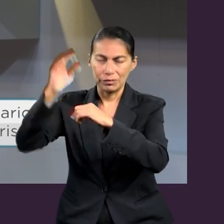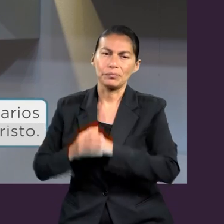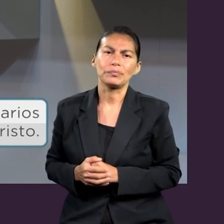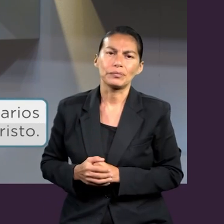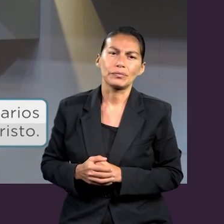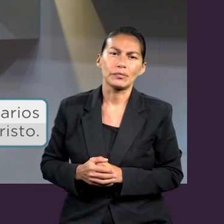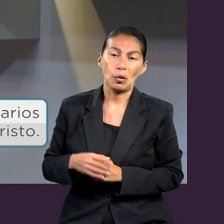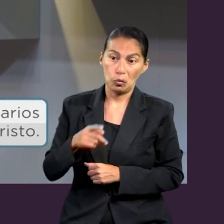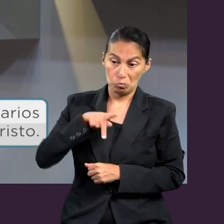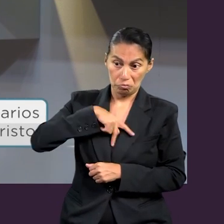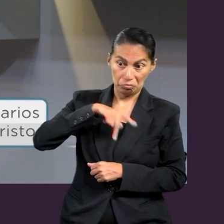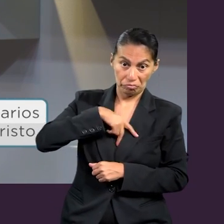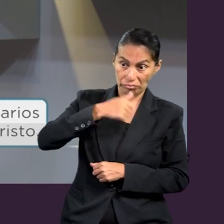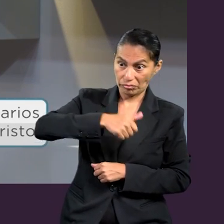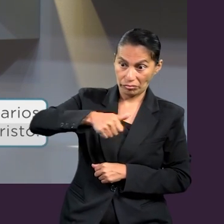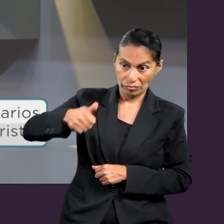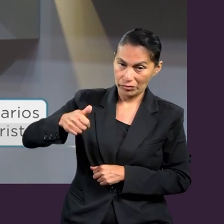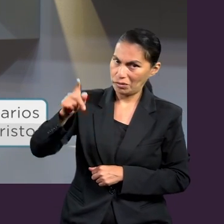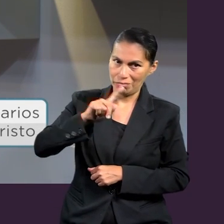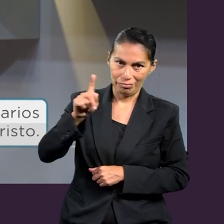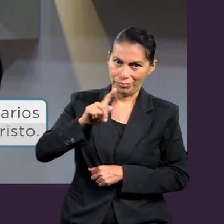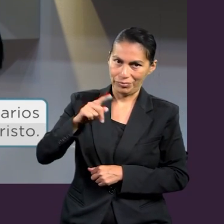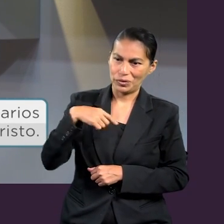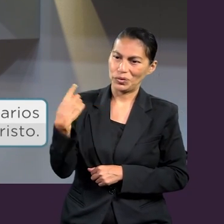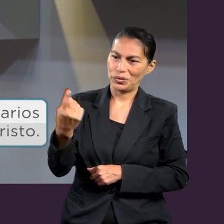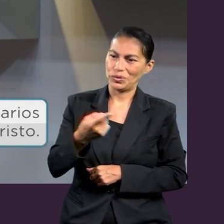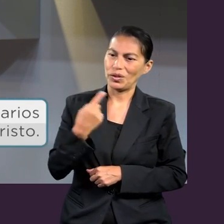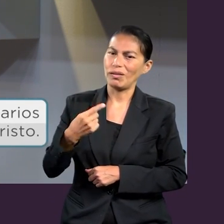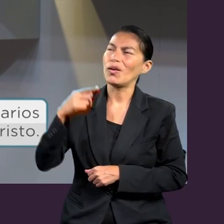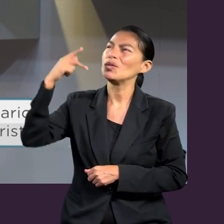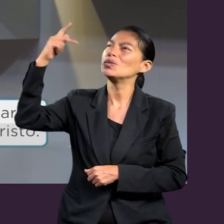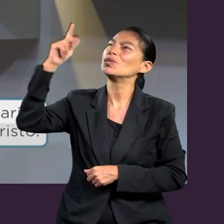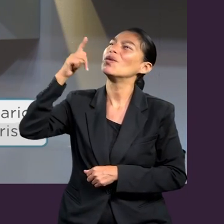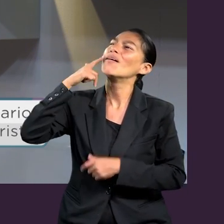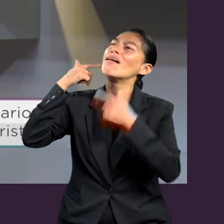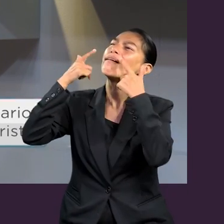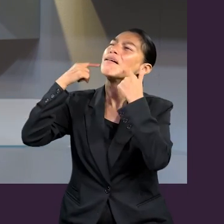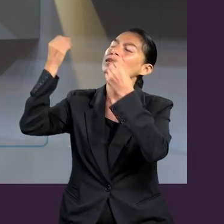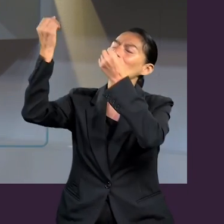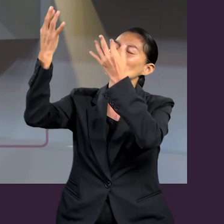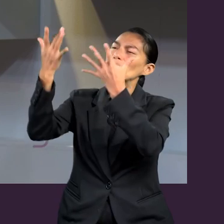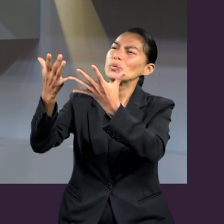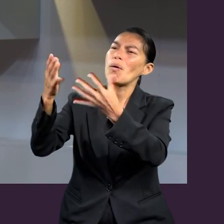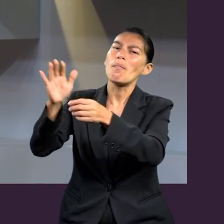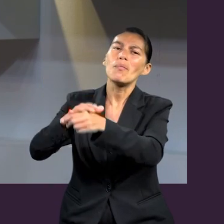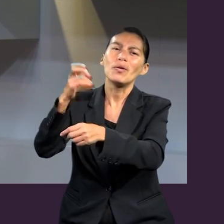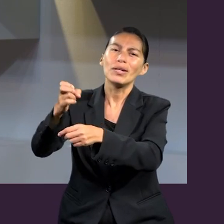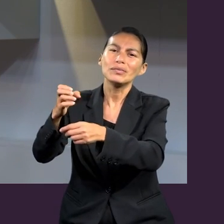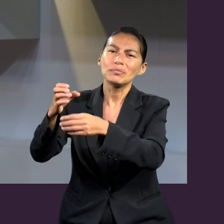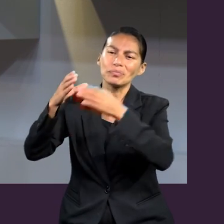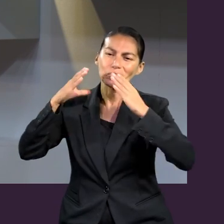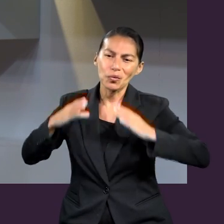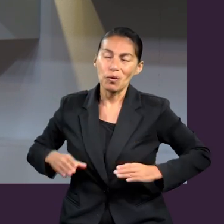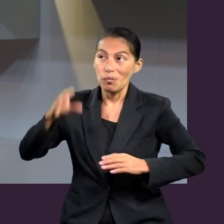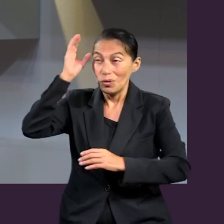por la gracia de Él, formamos parte del cuerpo, que es la iglesia, y lo hacemos para